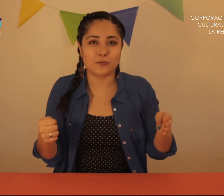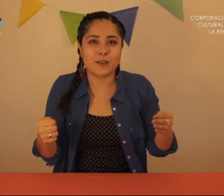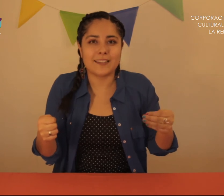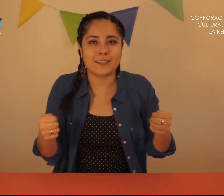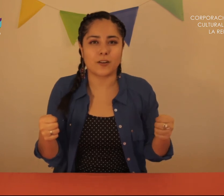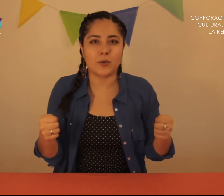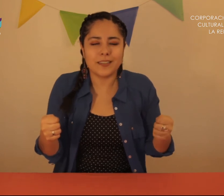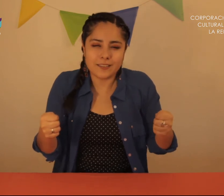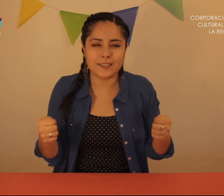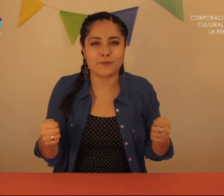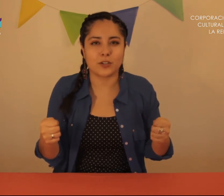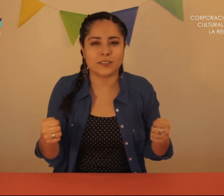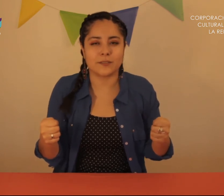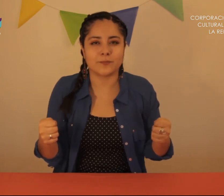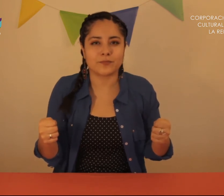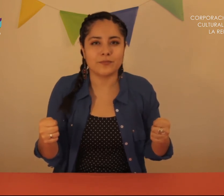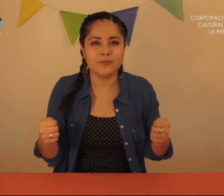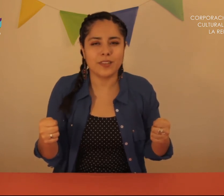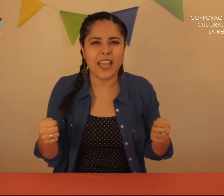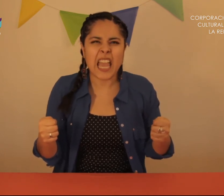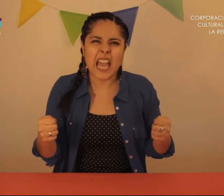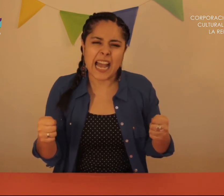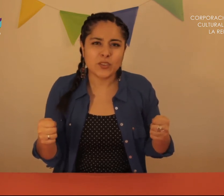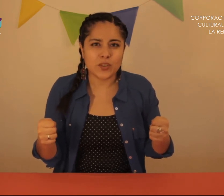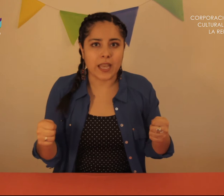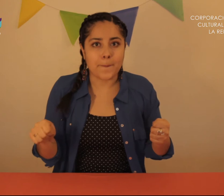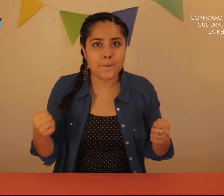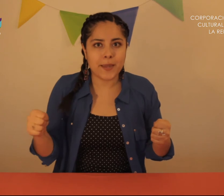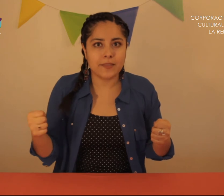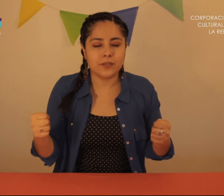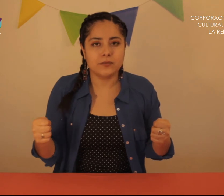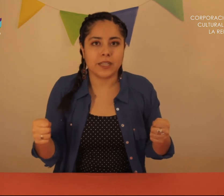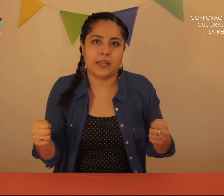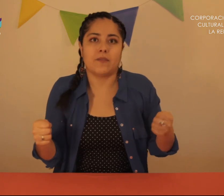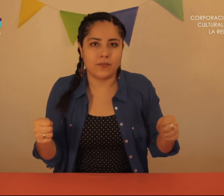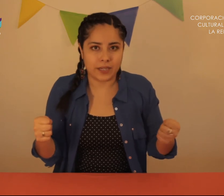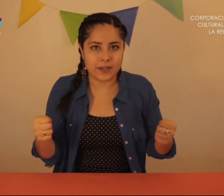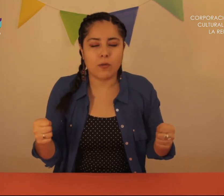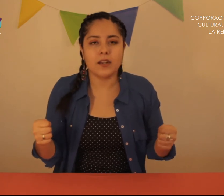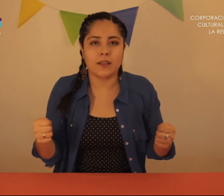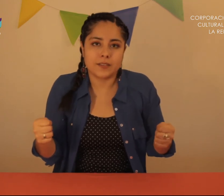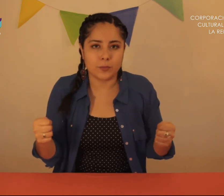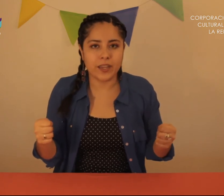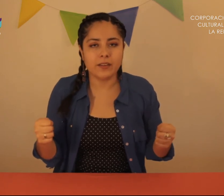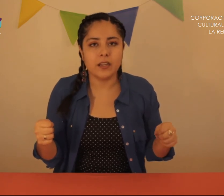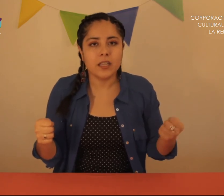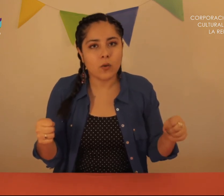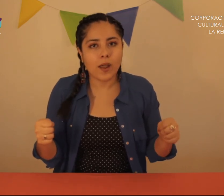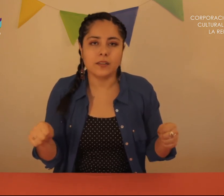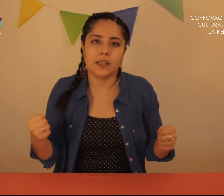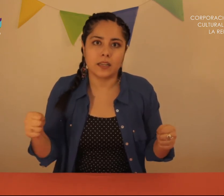a casa Cerró la puerta Y se fue a acostar Al otro día Pedro Quería volver a ir ver a Juan A ver si lo pillaba Y Juan Quería